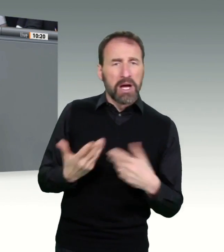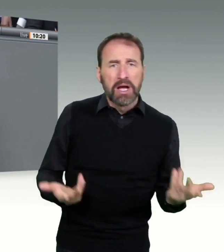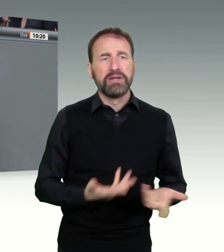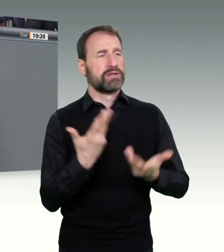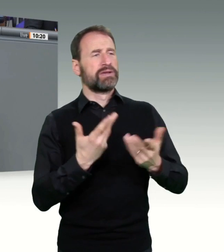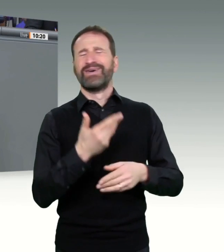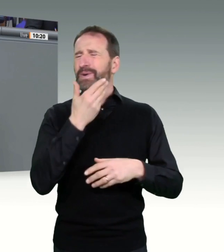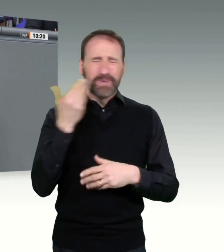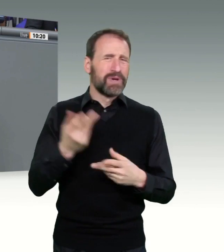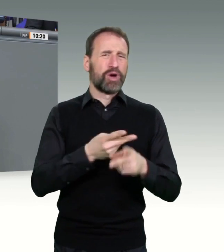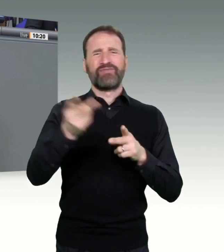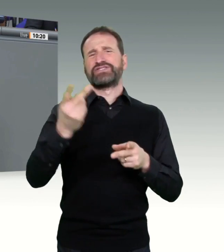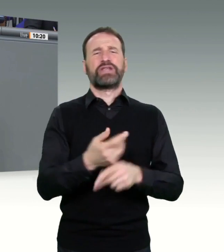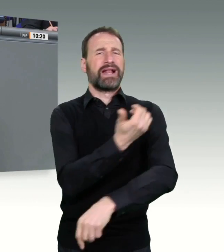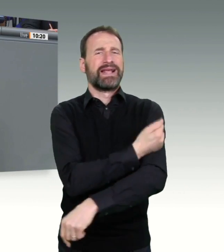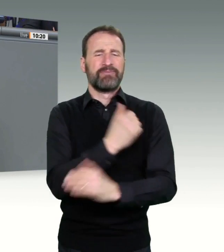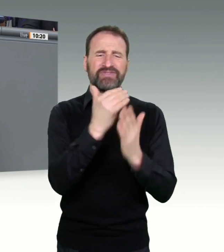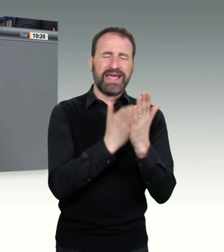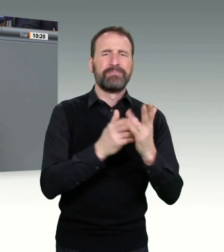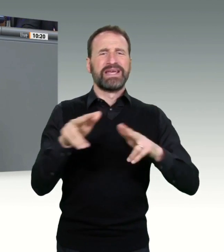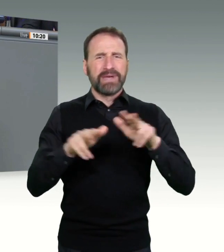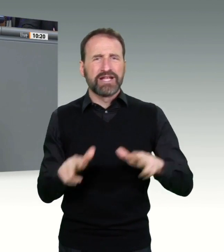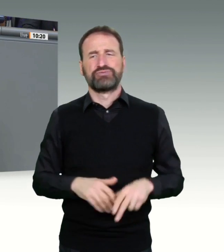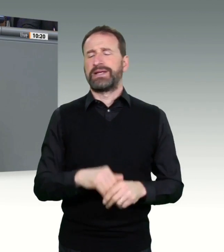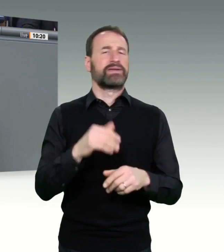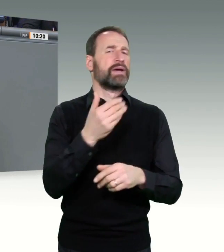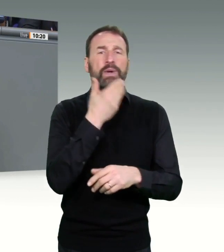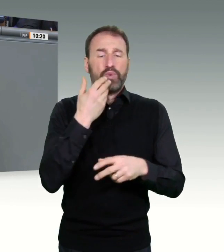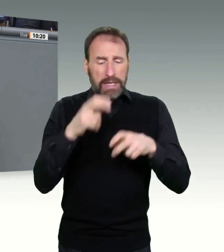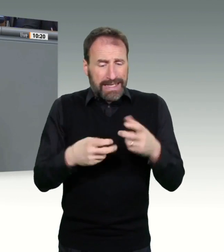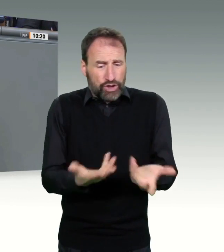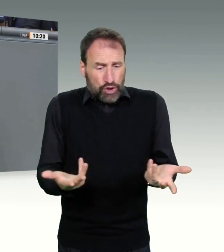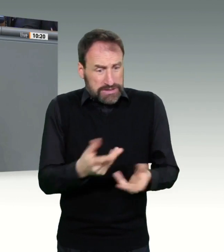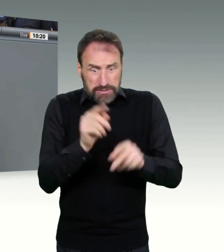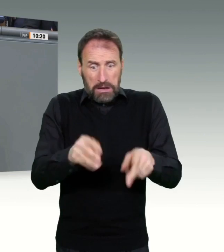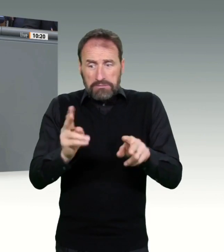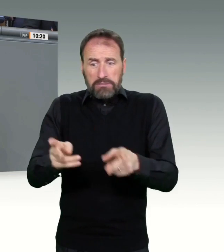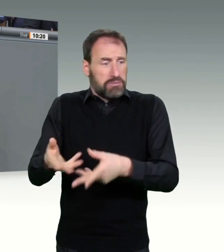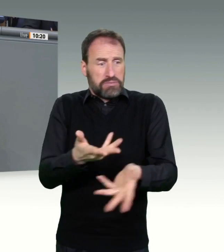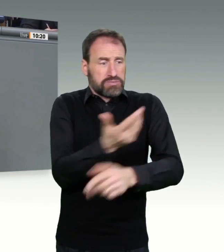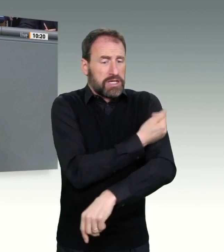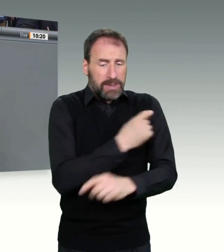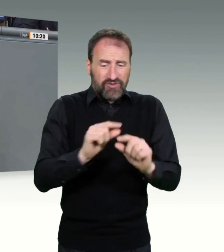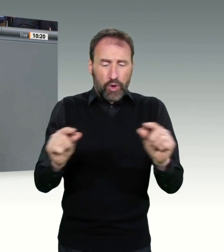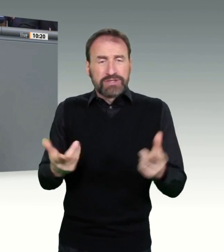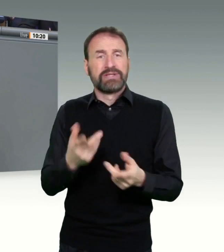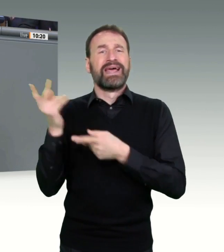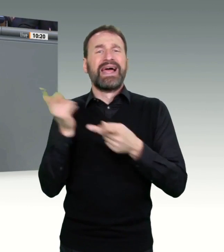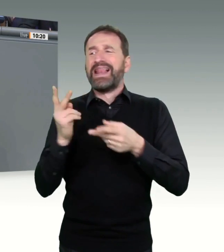Impfdosen und mit unterbrochenen Lieferketten herum. Das muss ein Ende haben. Da fragt man sich, warum läuft das bei uns so langsam?